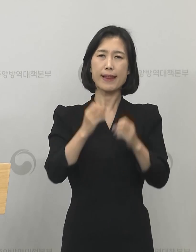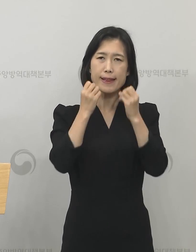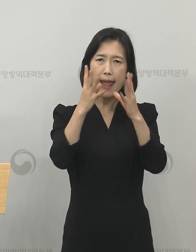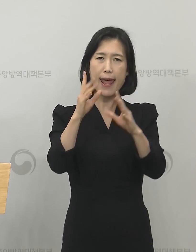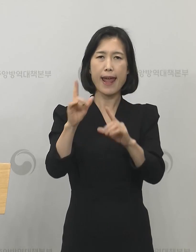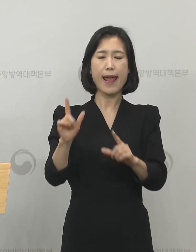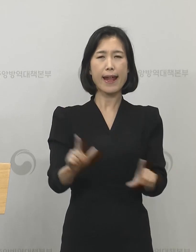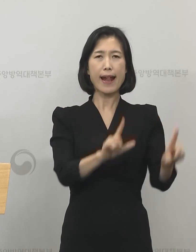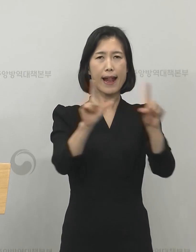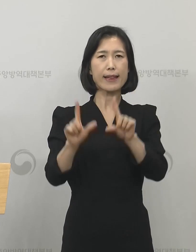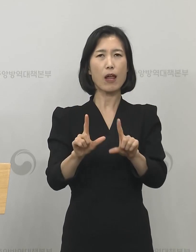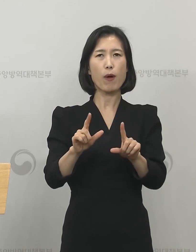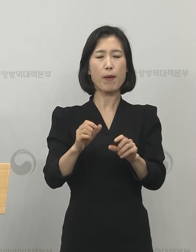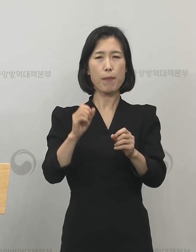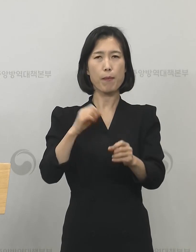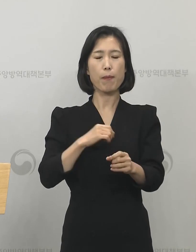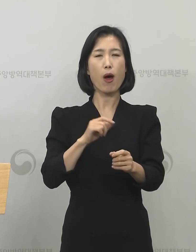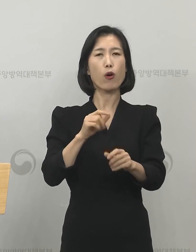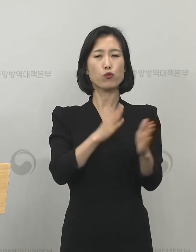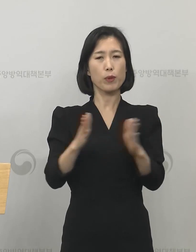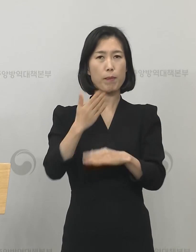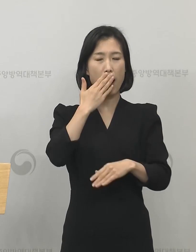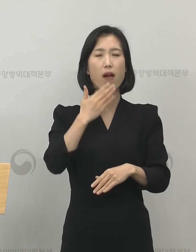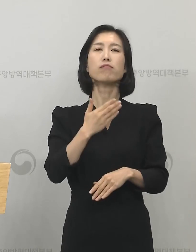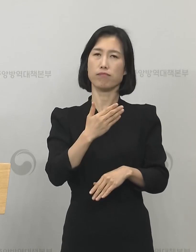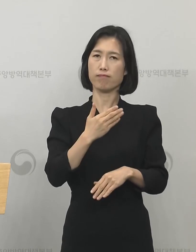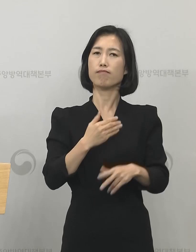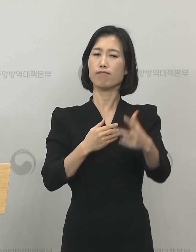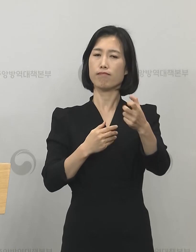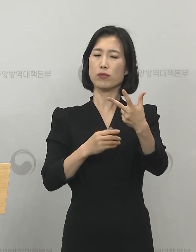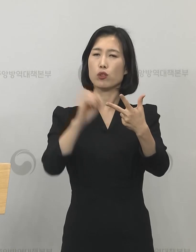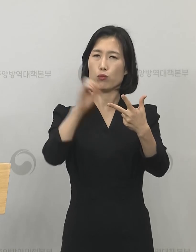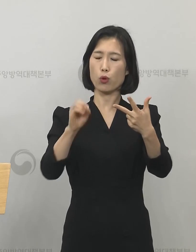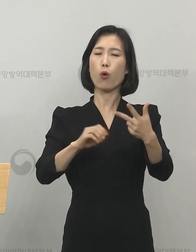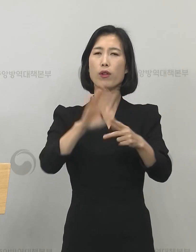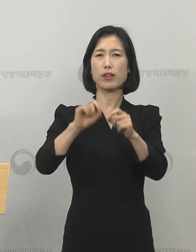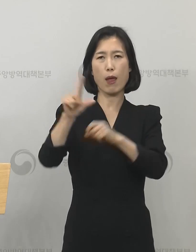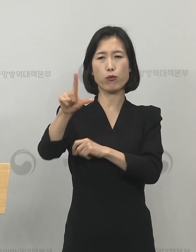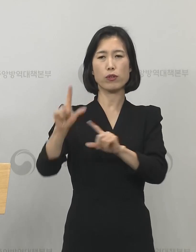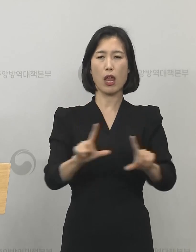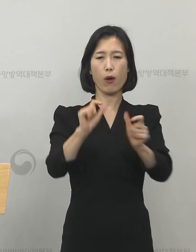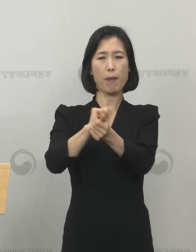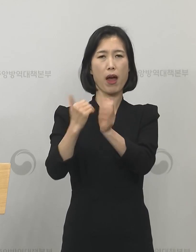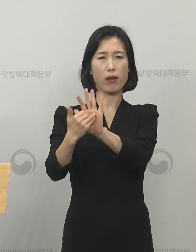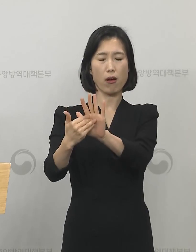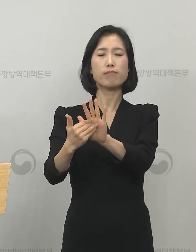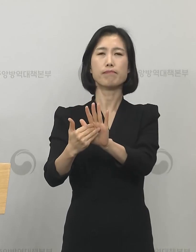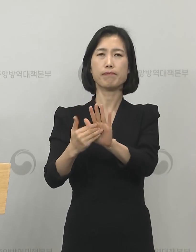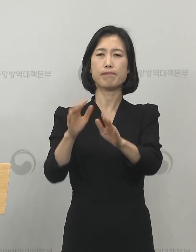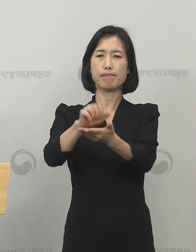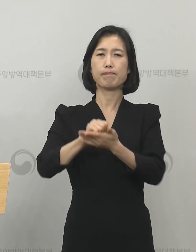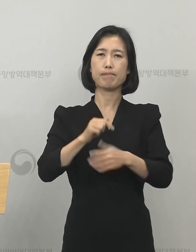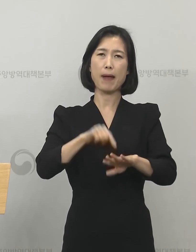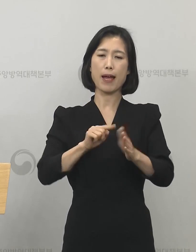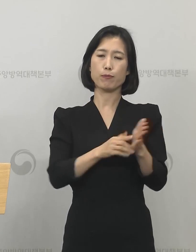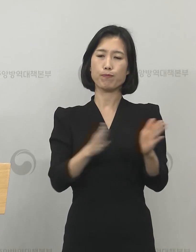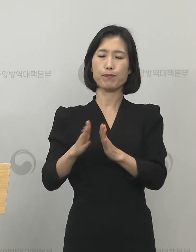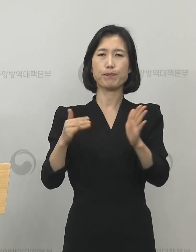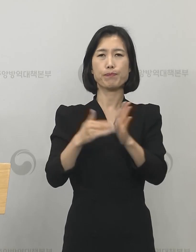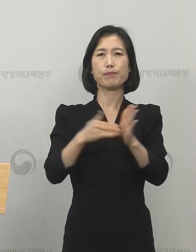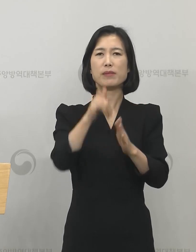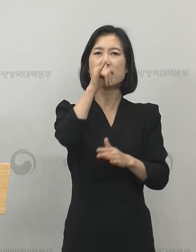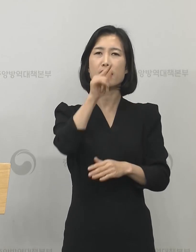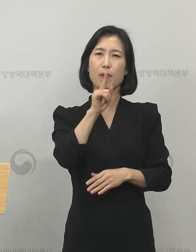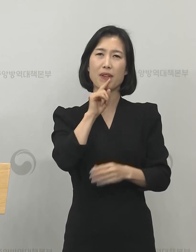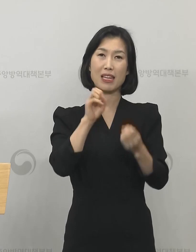있는지에 대한 물음에도 72.1%는 수용 가능하다라고 응답하셨습니다. 이와 같은